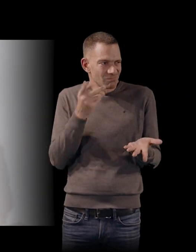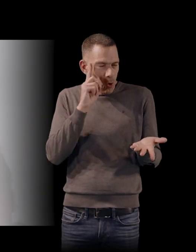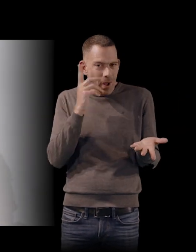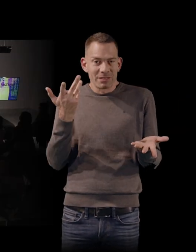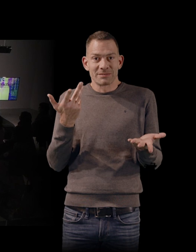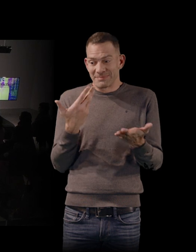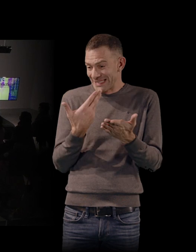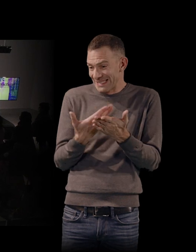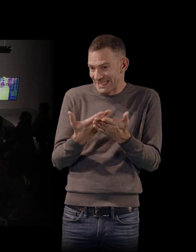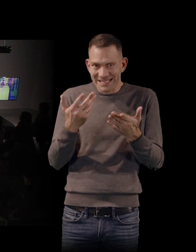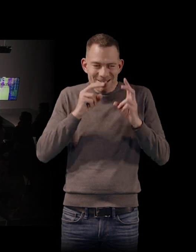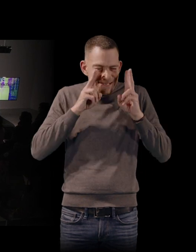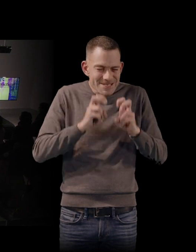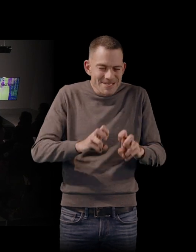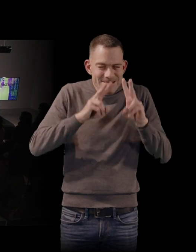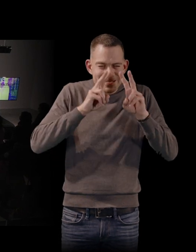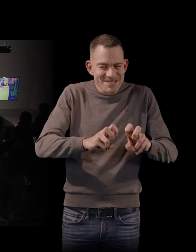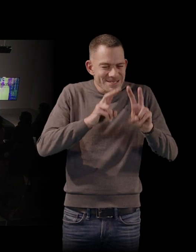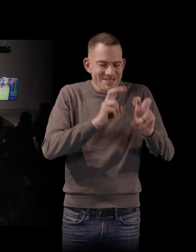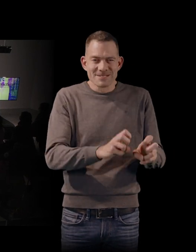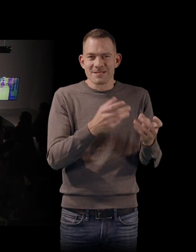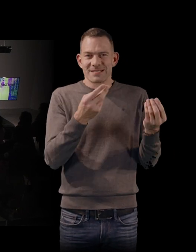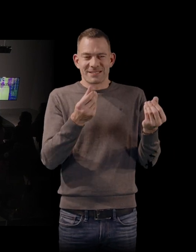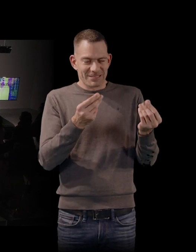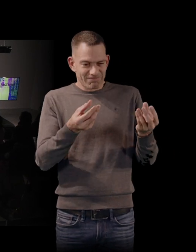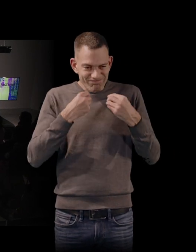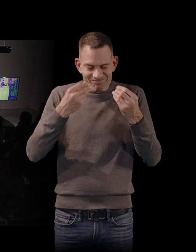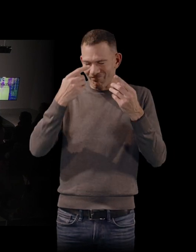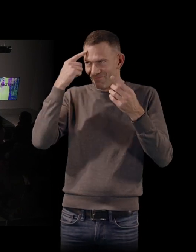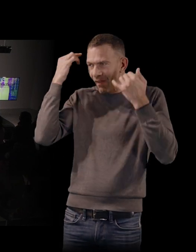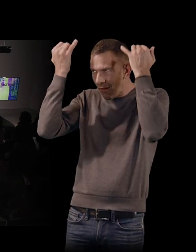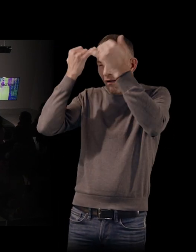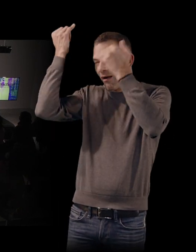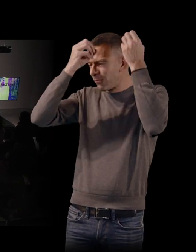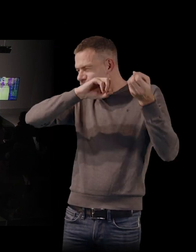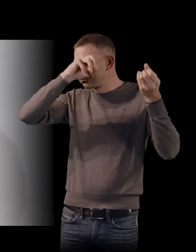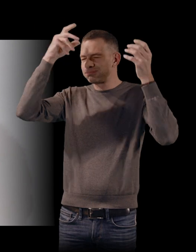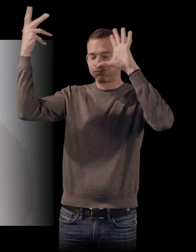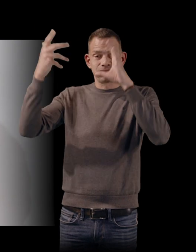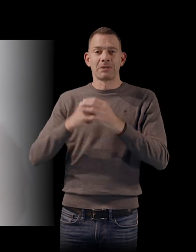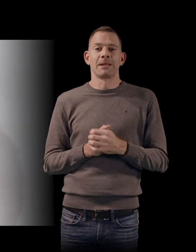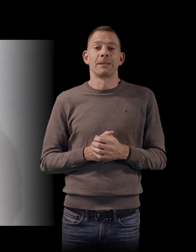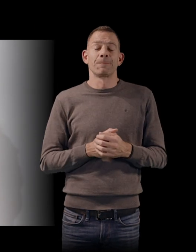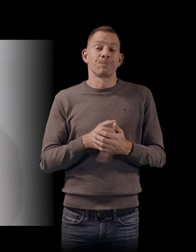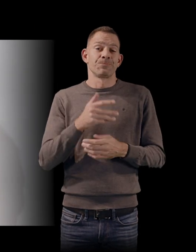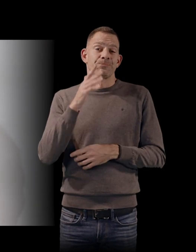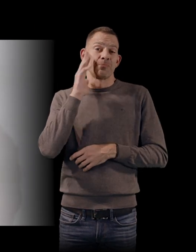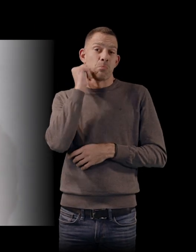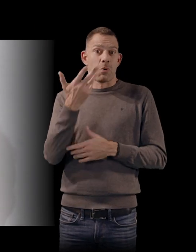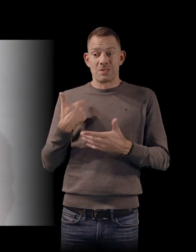qu creuse et qui font travailler l'imaginaire de l'écrivain. C'est pour ça que dans le roman, à plusieurs